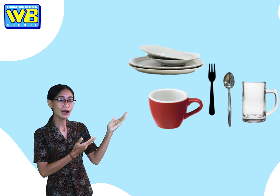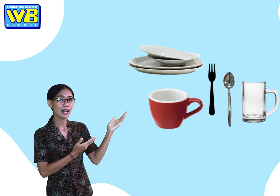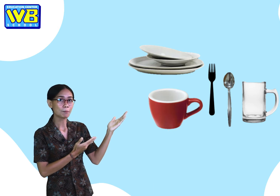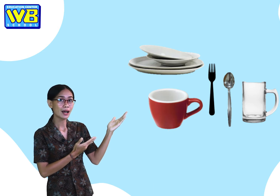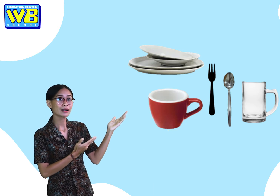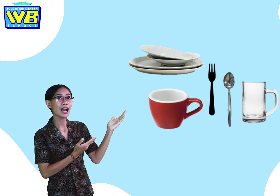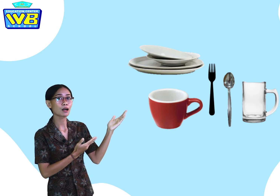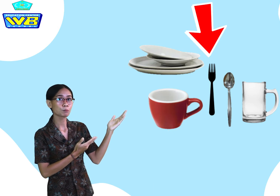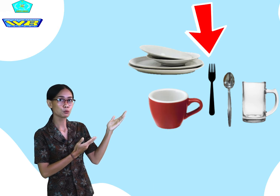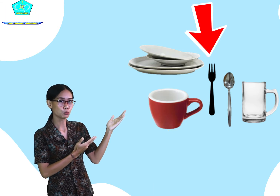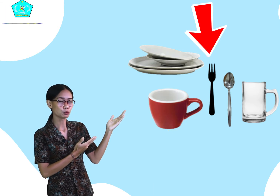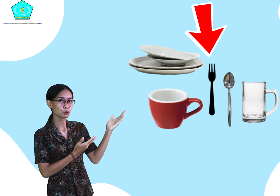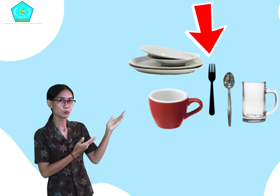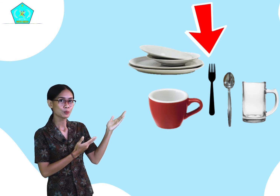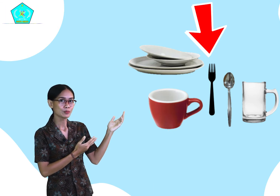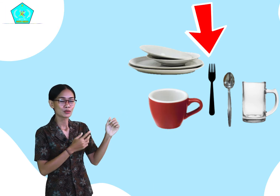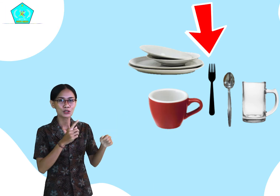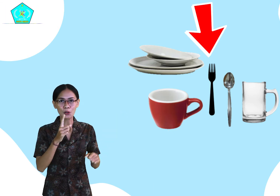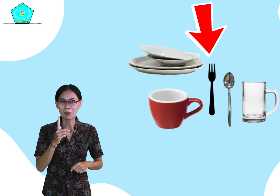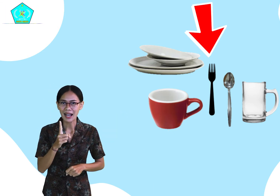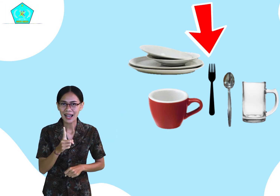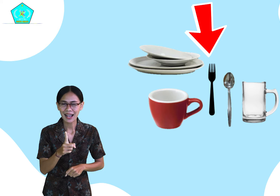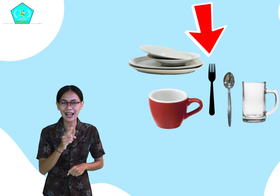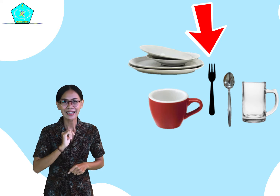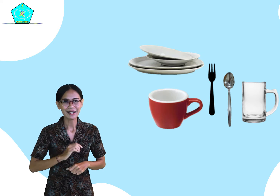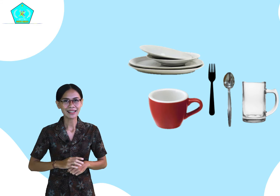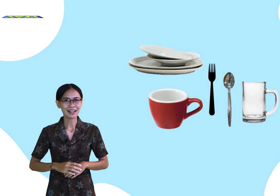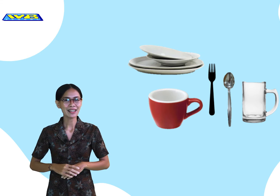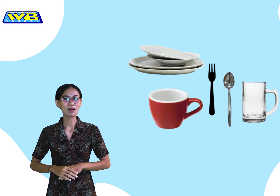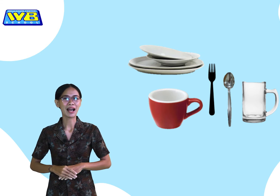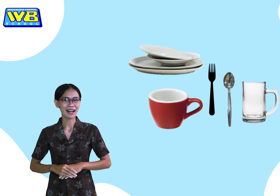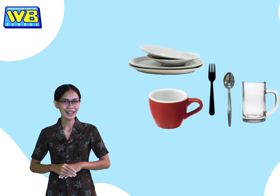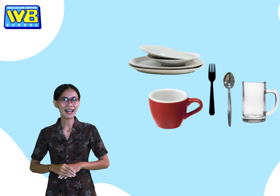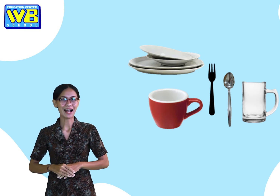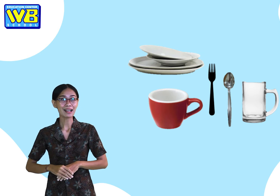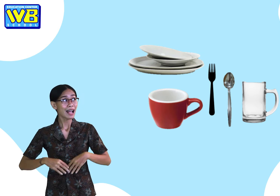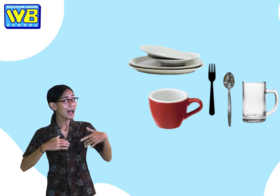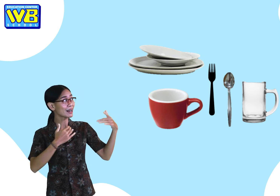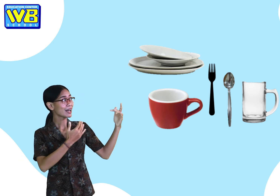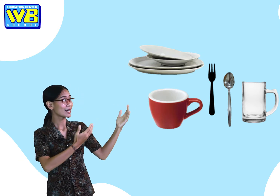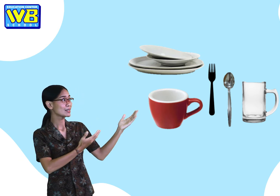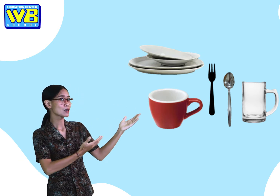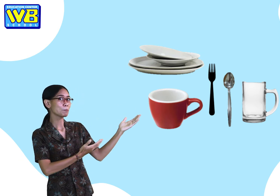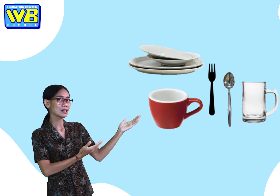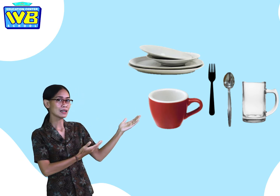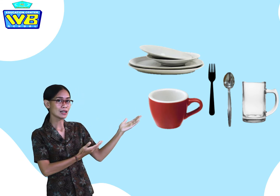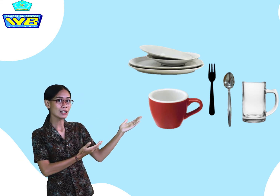gambar garpu. Coba, kira-kira yang mana ya alat-alat di samping ini